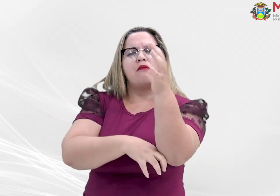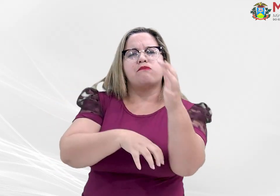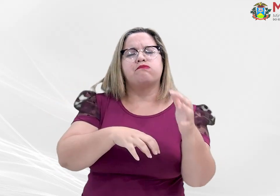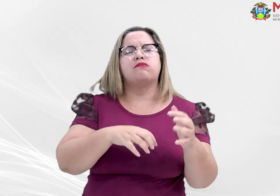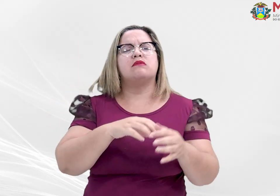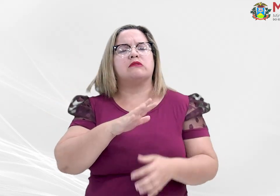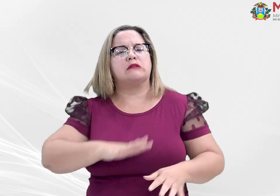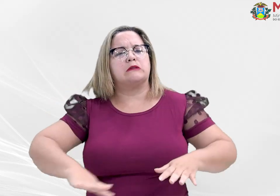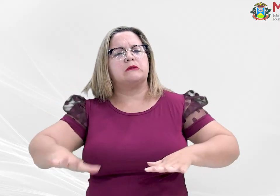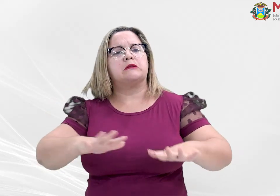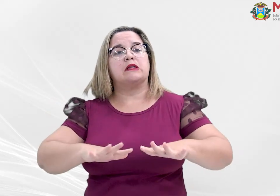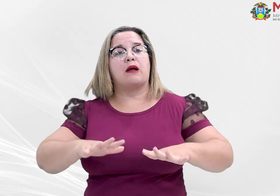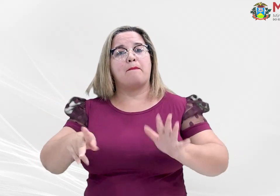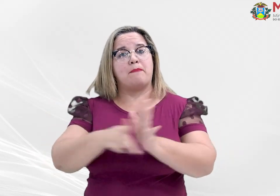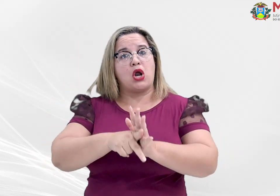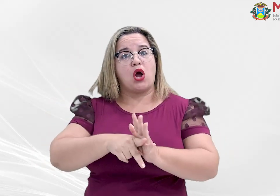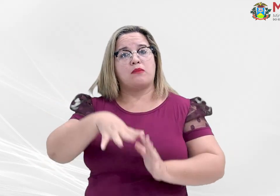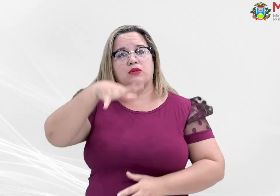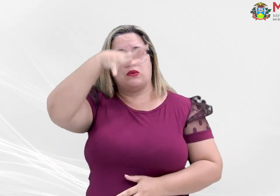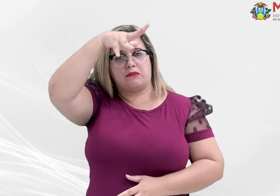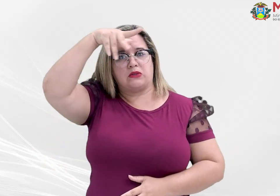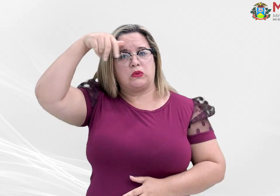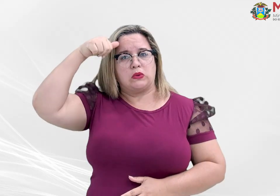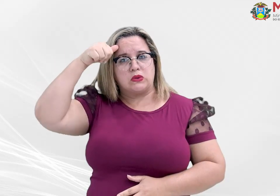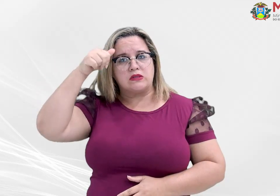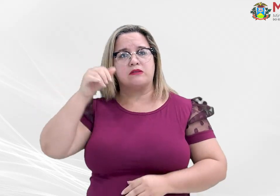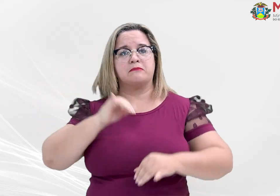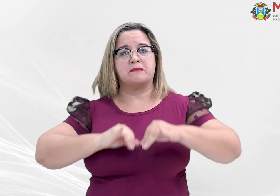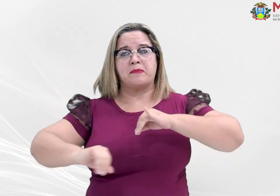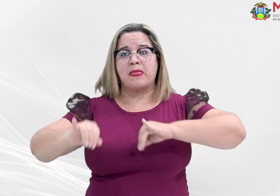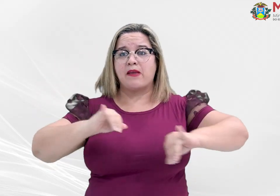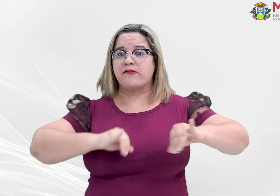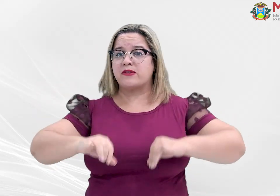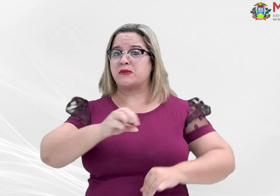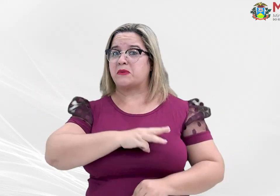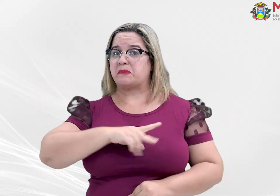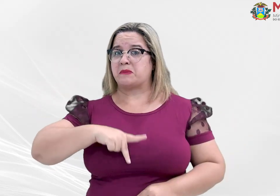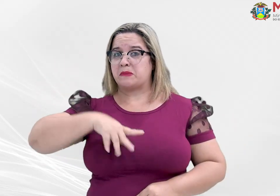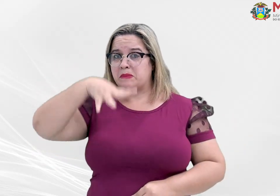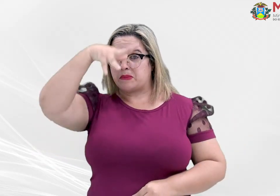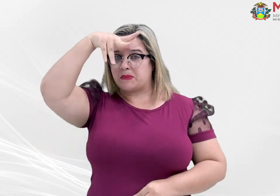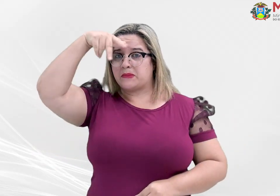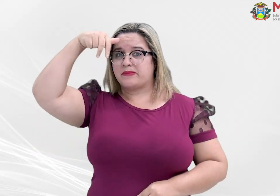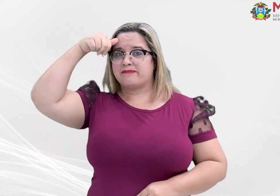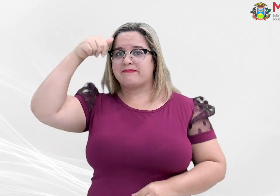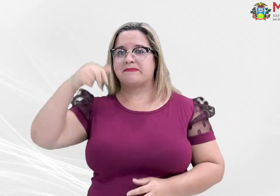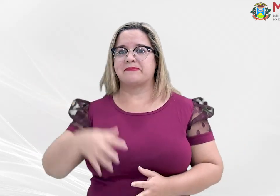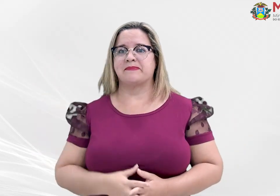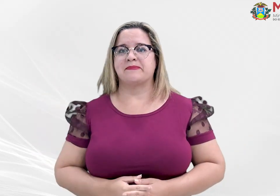Mato Grosso. Este é um conteúdo do Ministério Público do Estado de Mato Grosso. Obrigado. Obrigado. Obrigado. Obrigado. Obrigado.